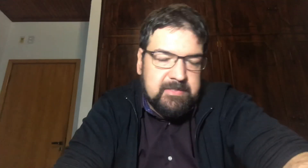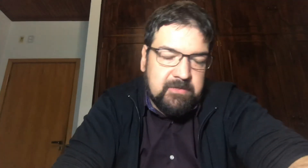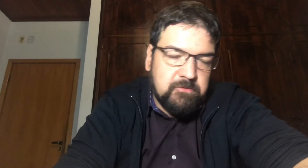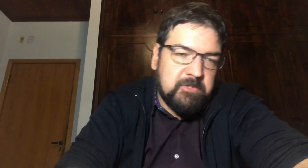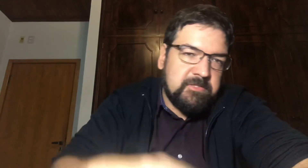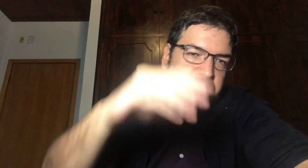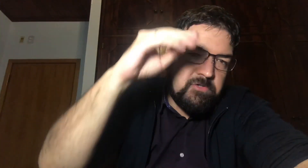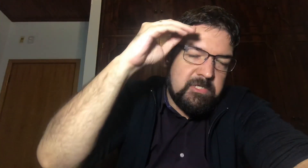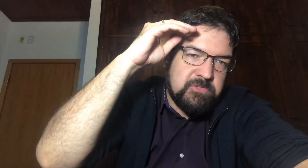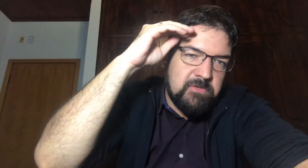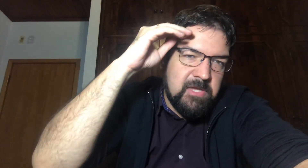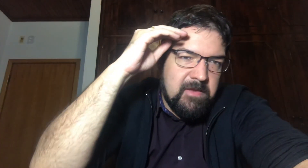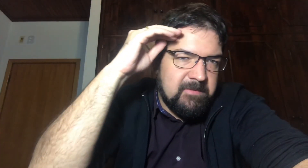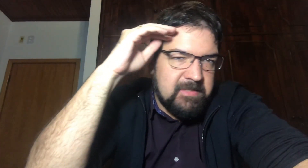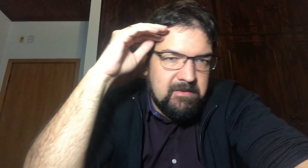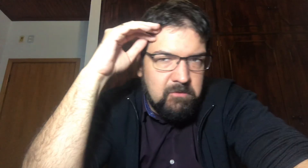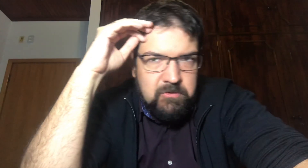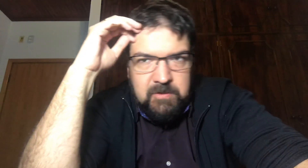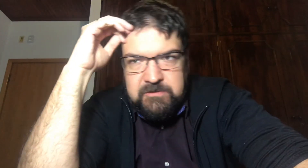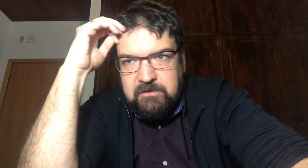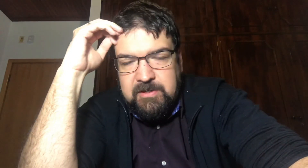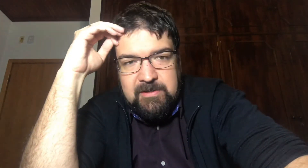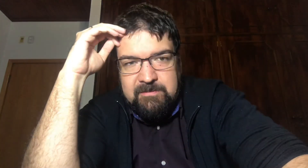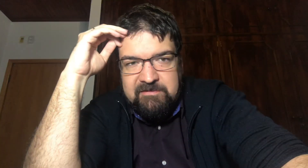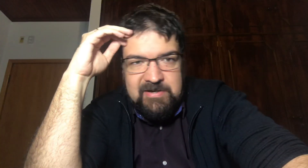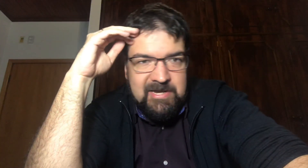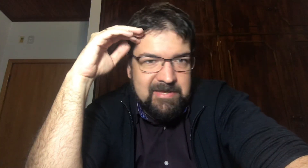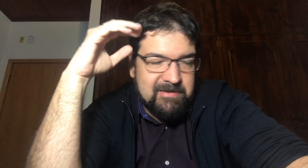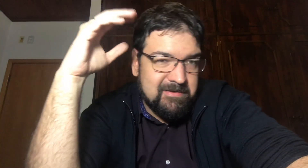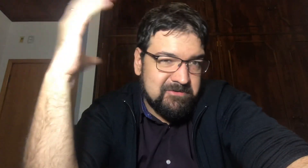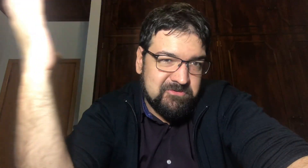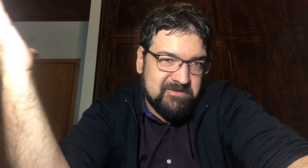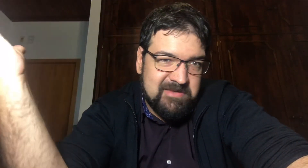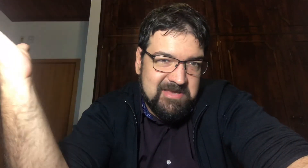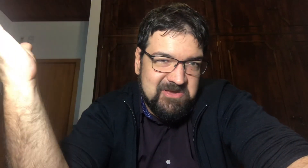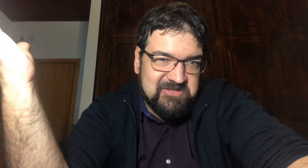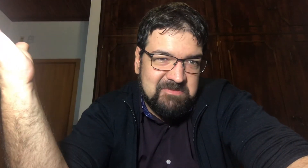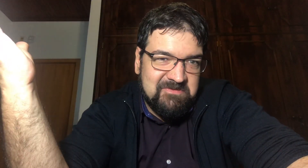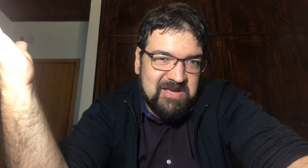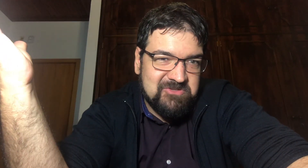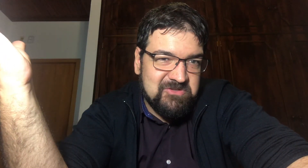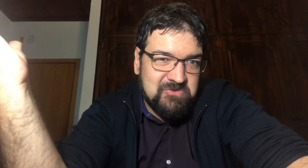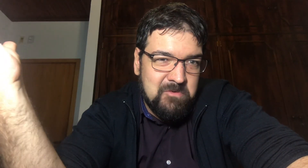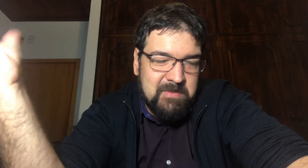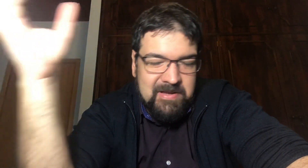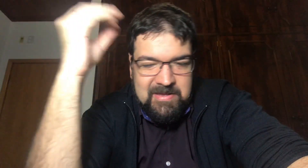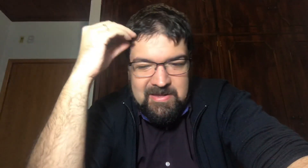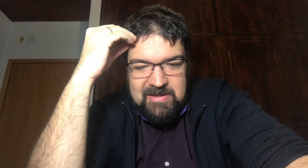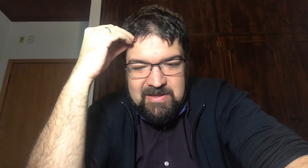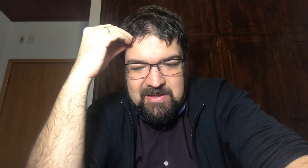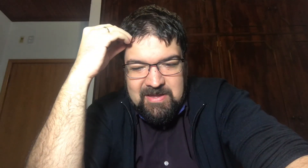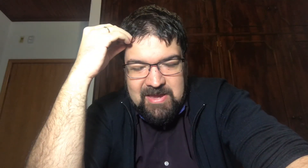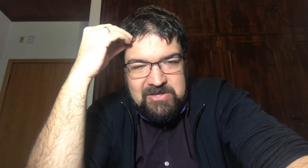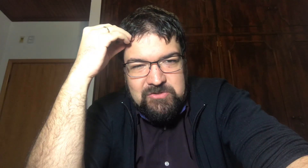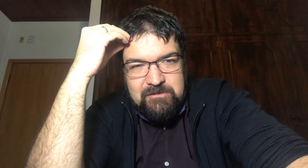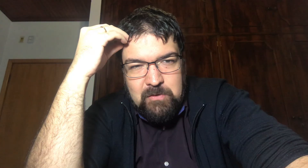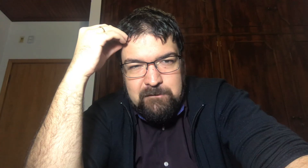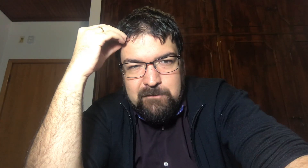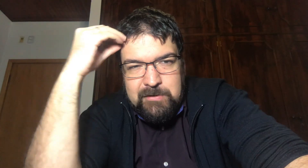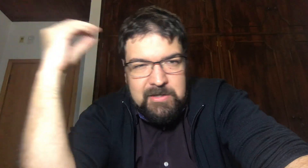é isso Para esse vídeo É isso Me estendi muito Mais do que eu queria Para variar É isso Eu sempre faço Desculpa É isso Falou Fui